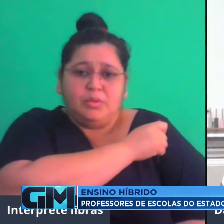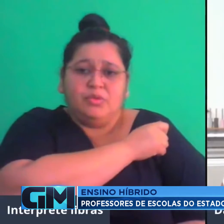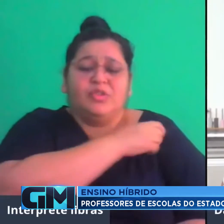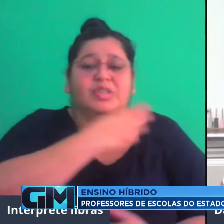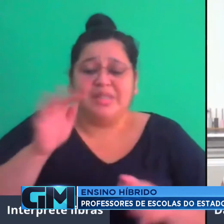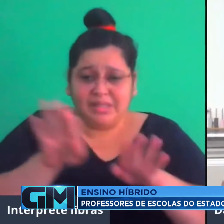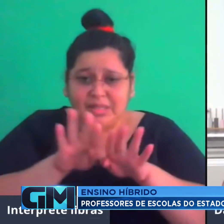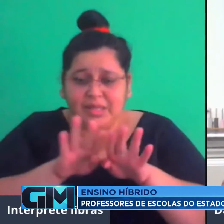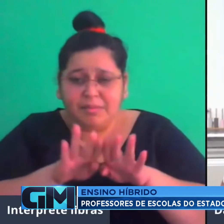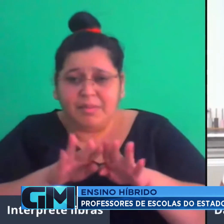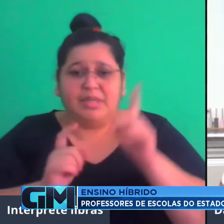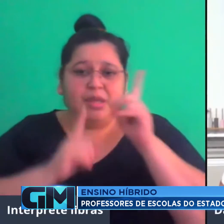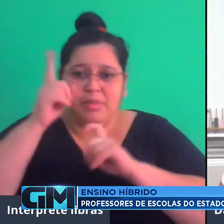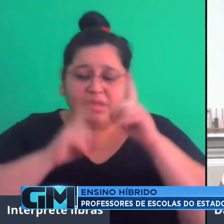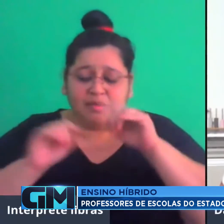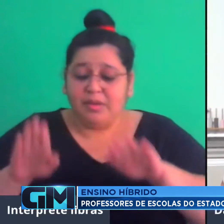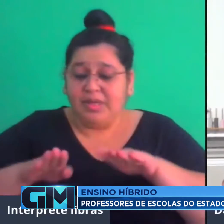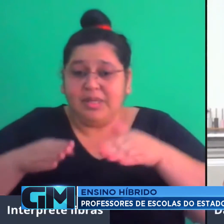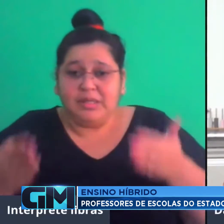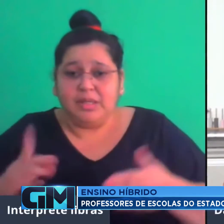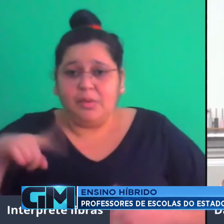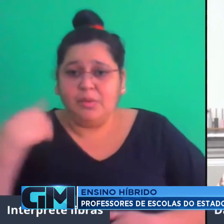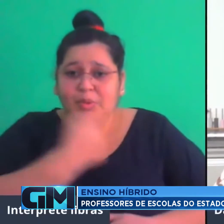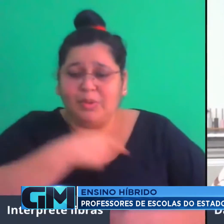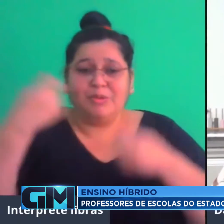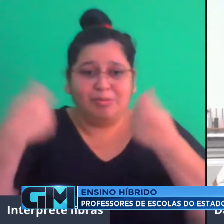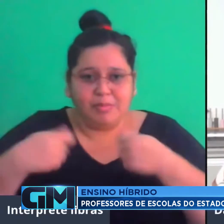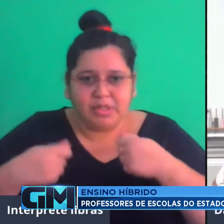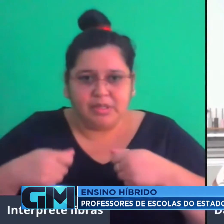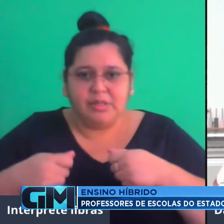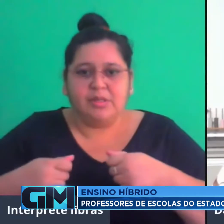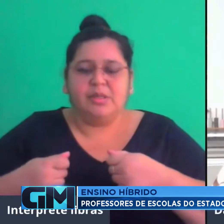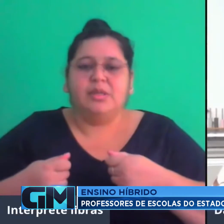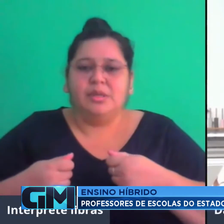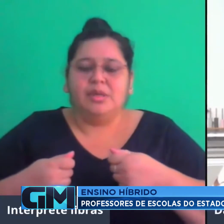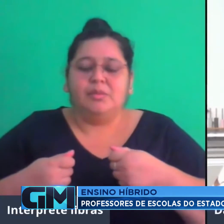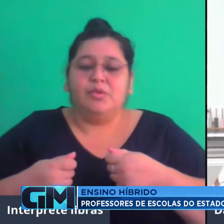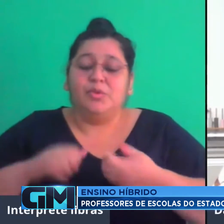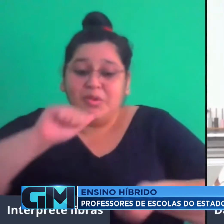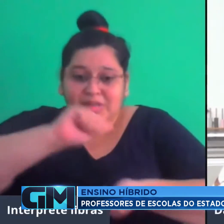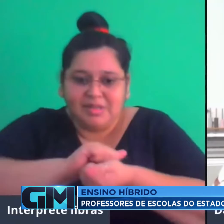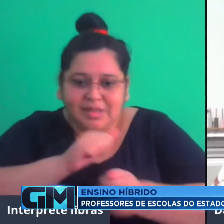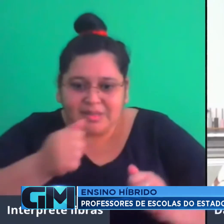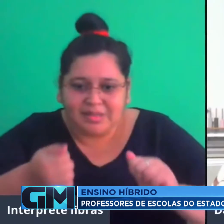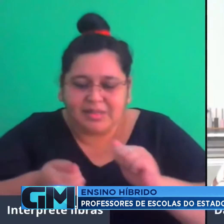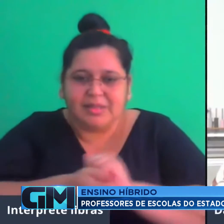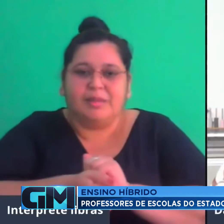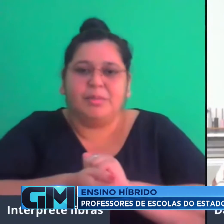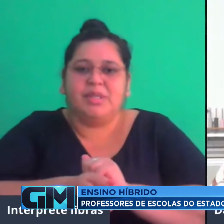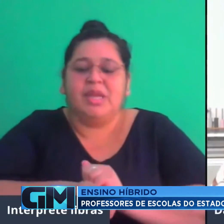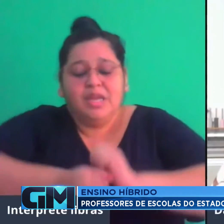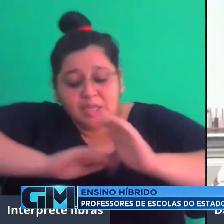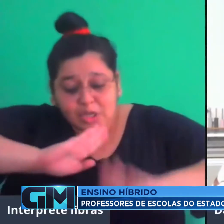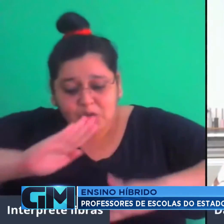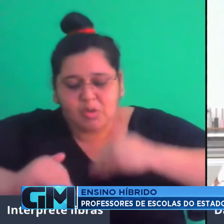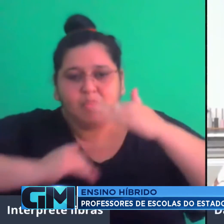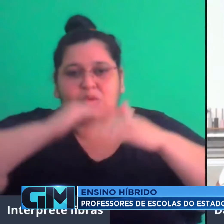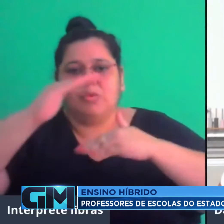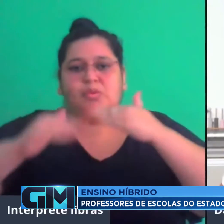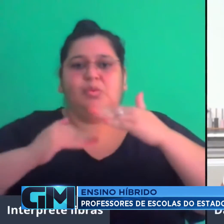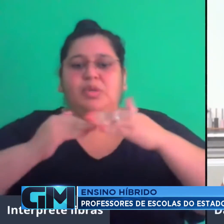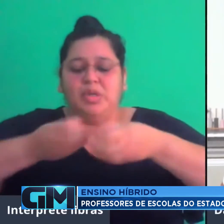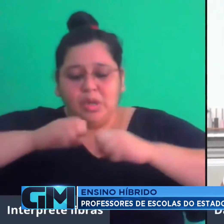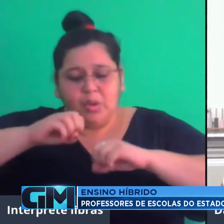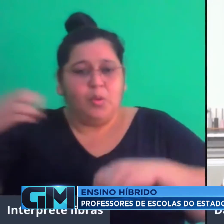precisamos nos associar a eles e a gente está construindo essa educação, uma educação mais singular, uma